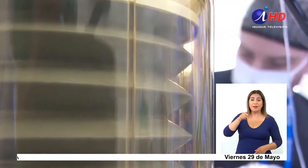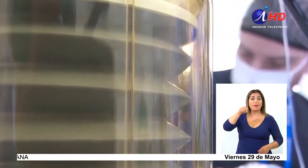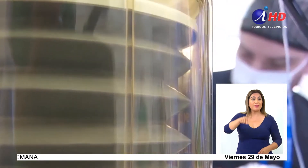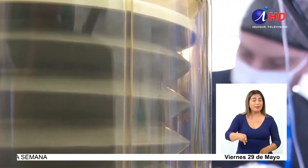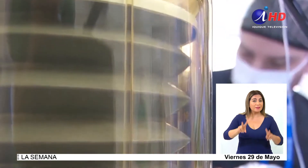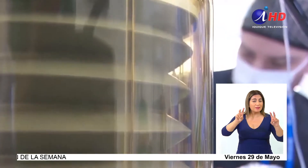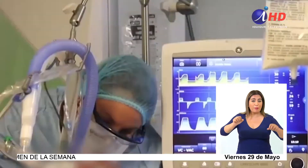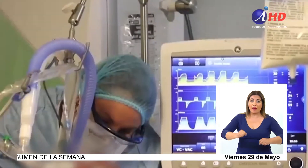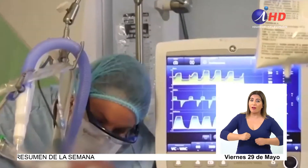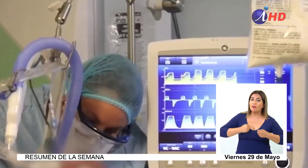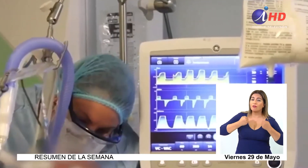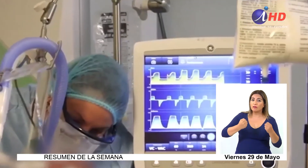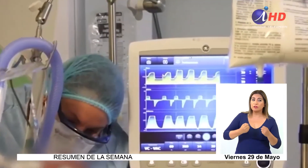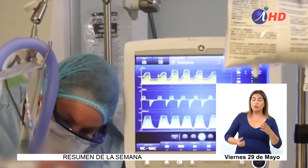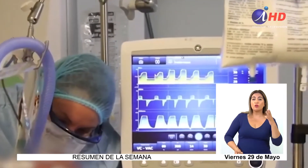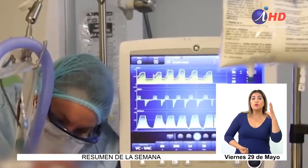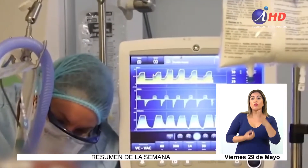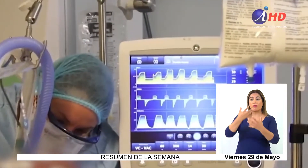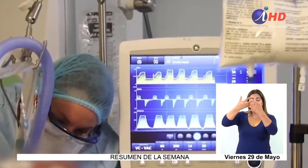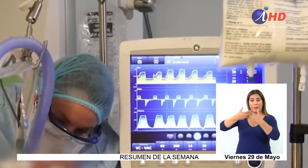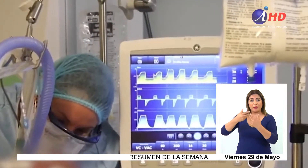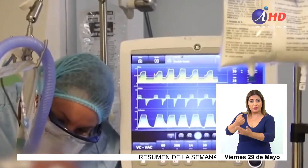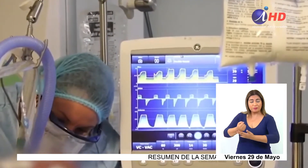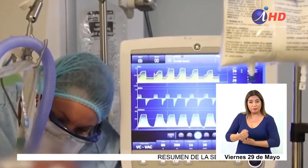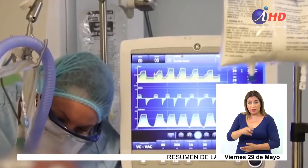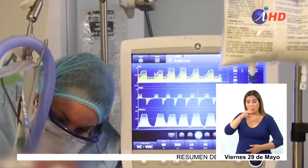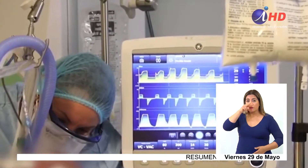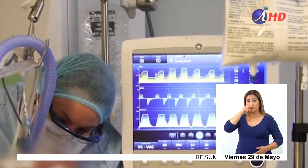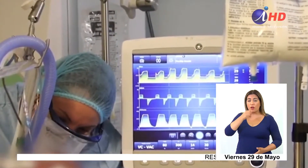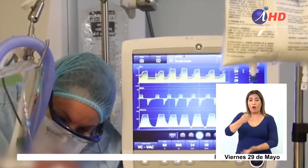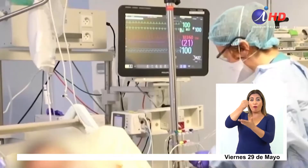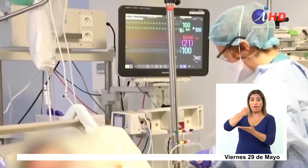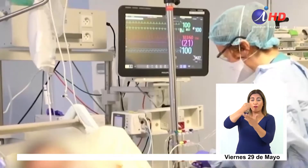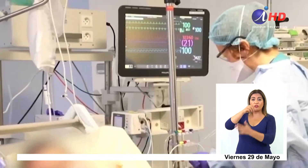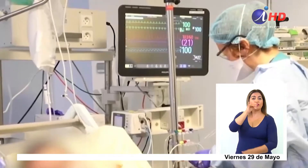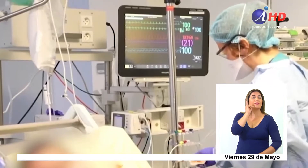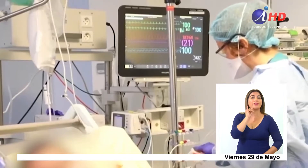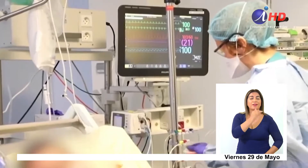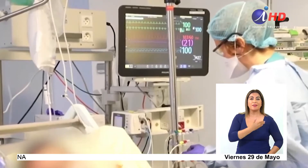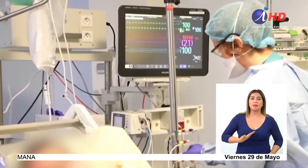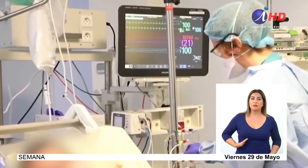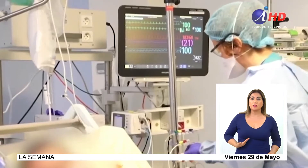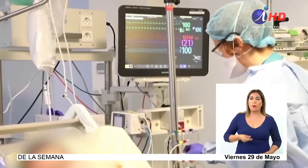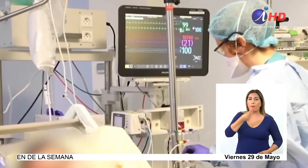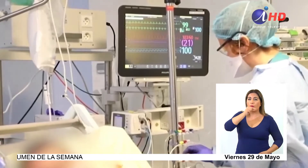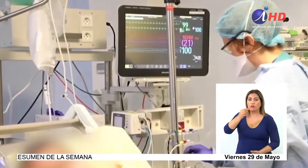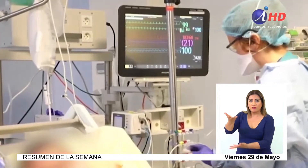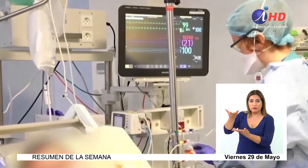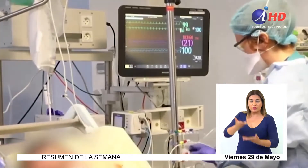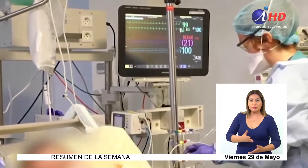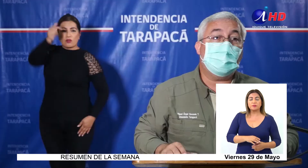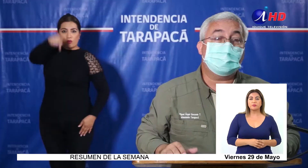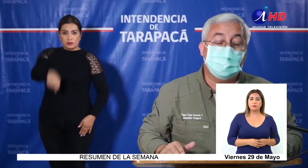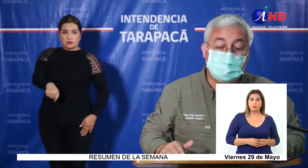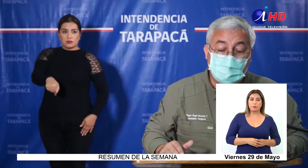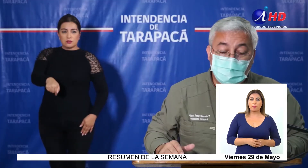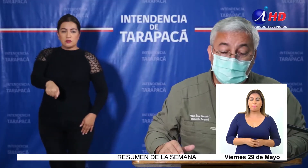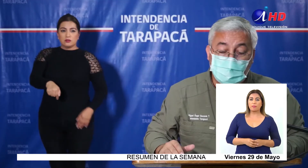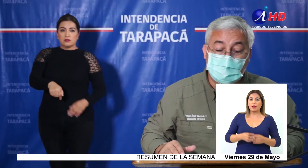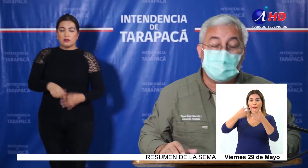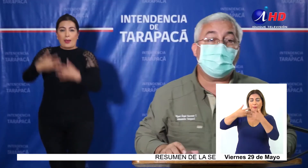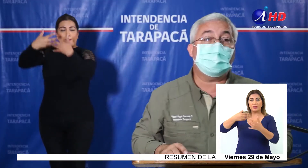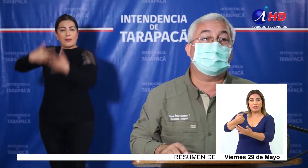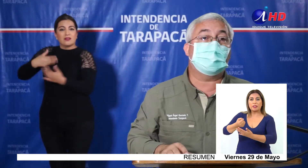este esfuerzo también que los nuevos ventiladores mecánicos con fondos regionales estarían por llegar. Hoy día esos